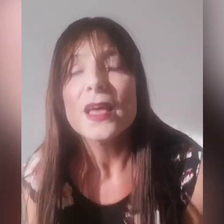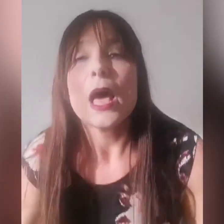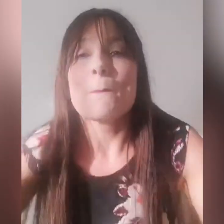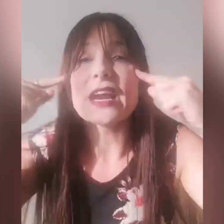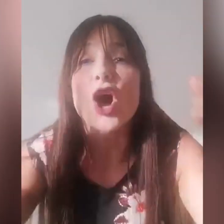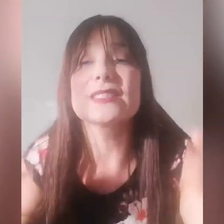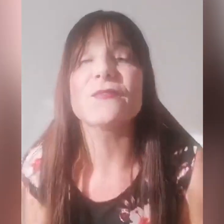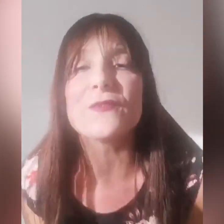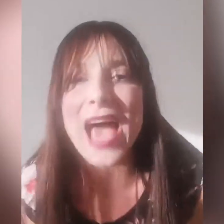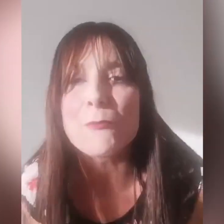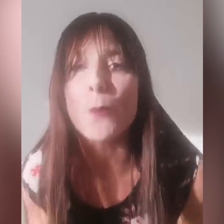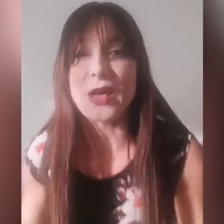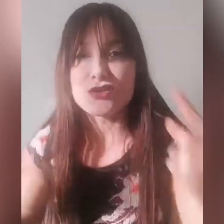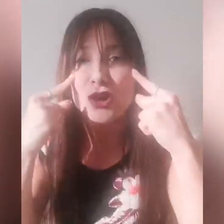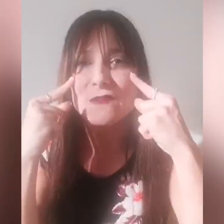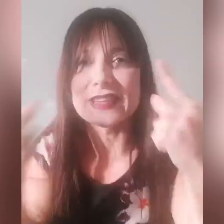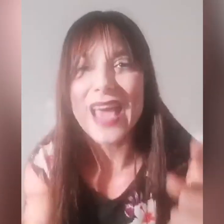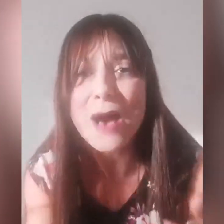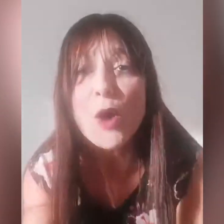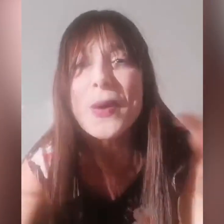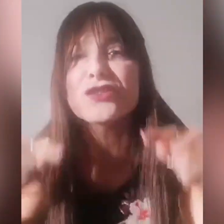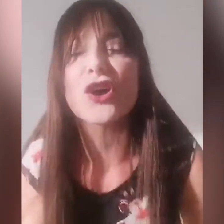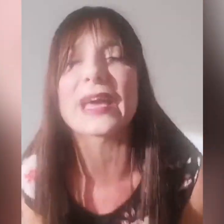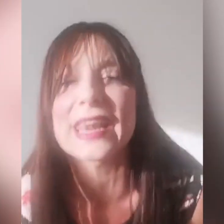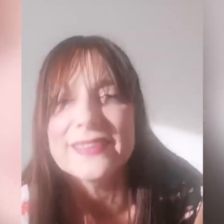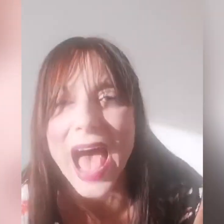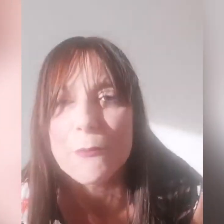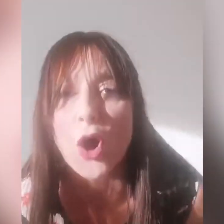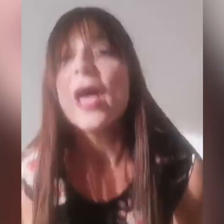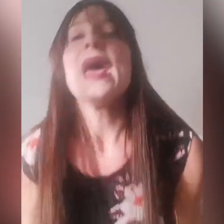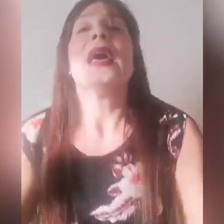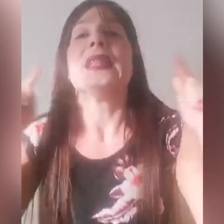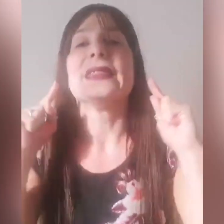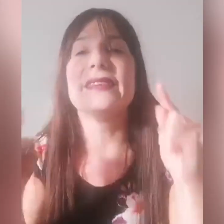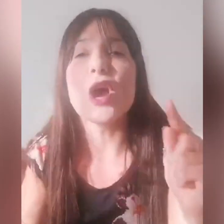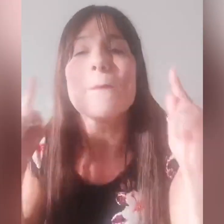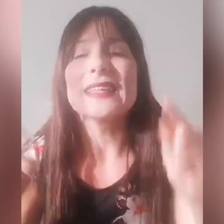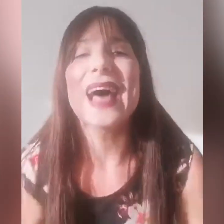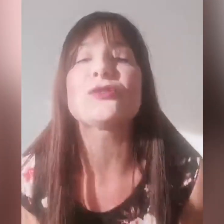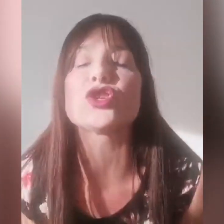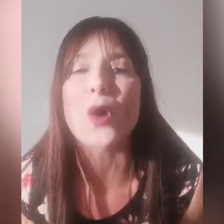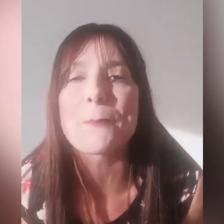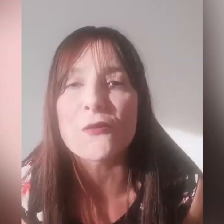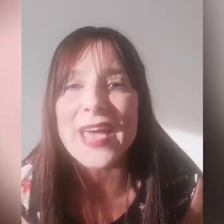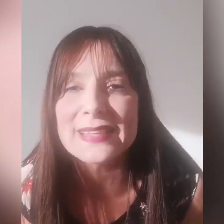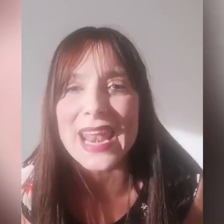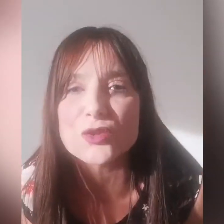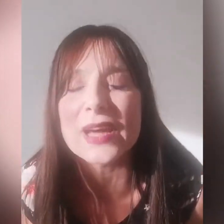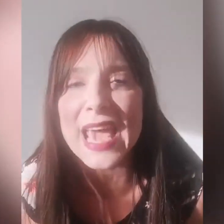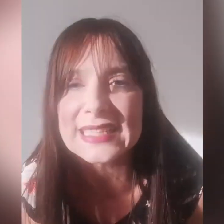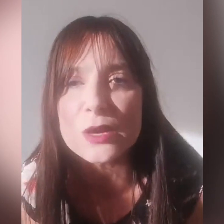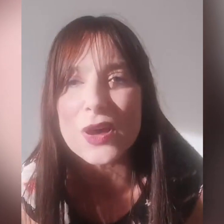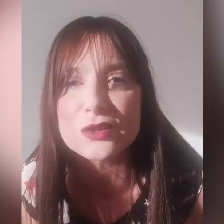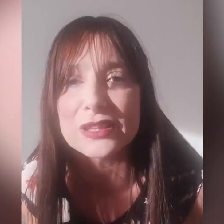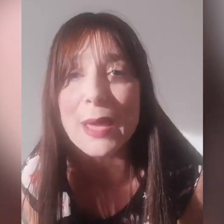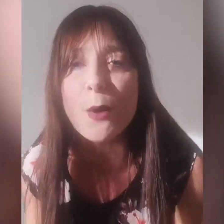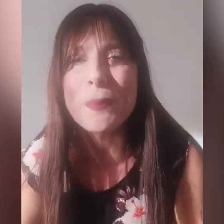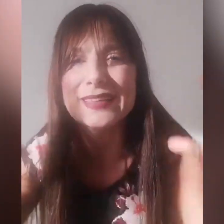Per cosa viviamo? Per ciò che vediamo, per ciò che crediamo! Dio ha mandato i Suoi profeti alla Sua Chiesa in questo tempo per